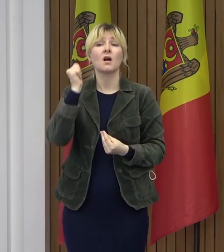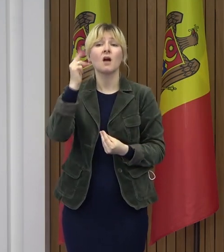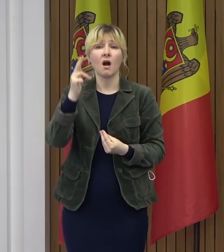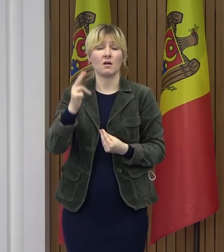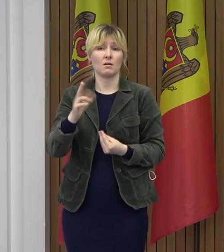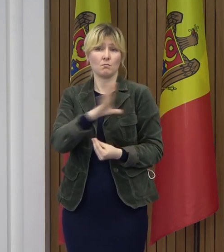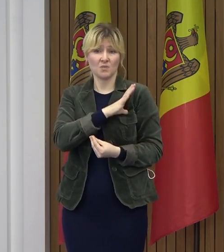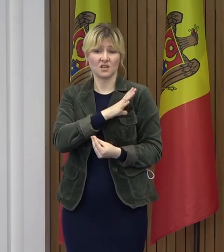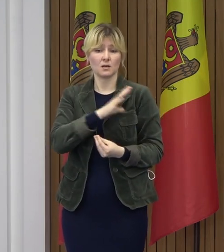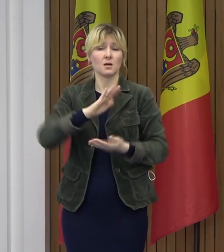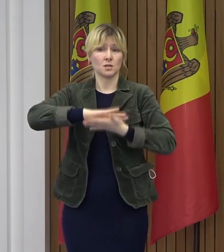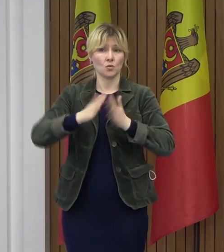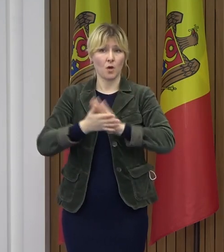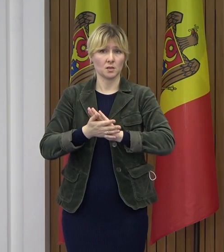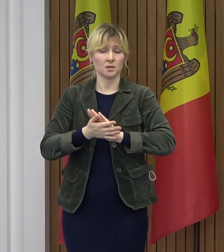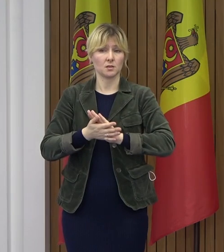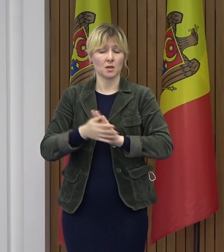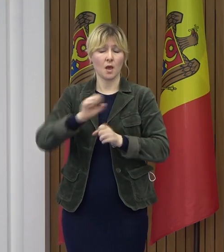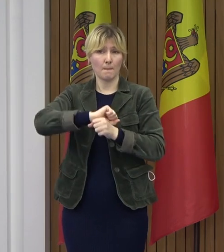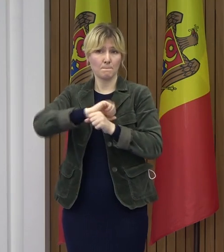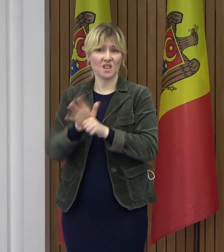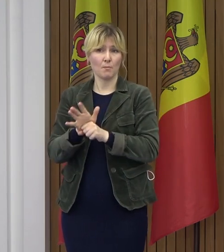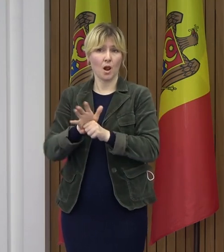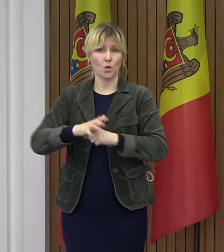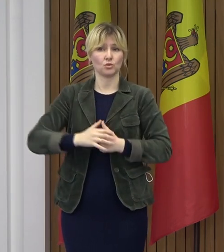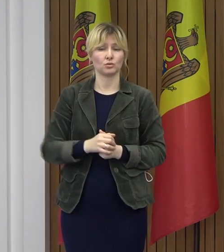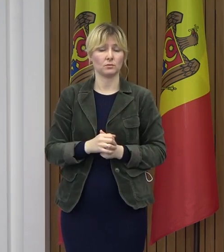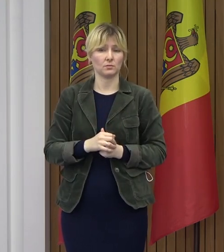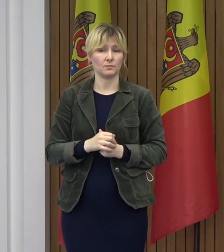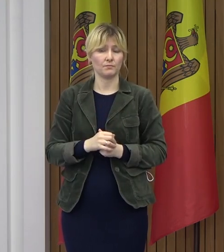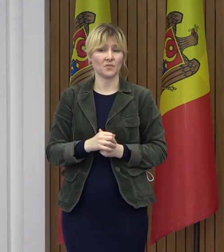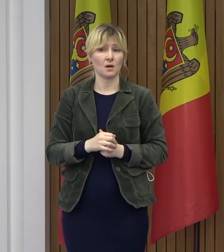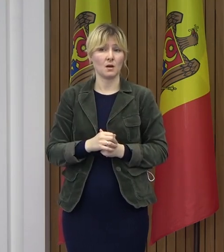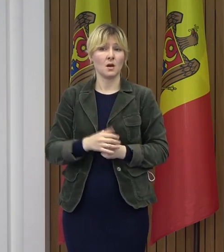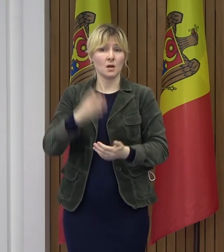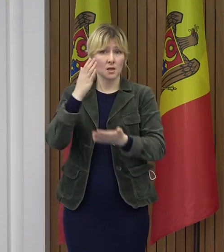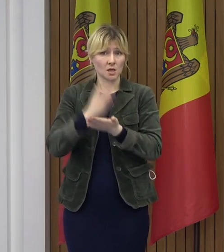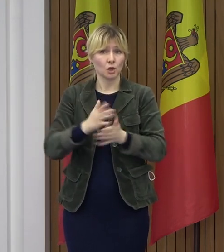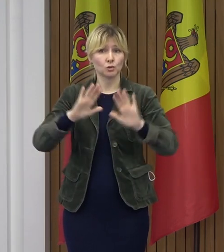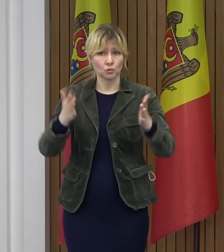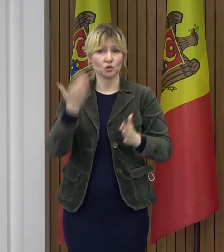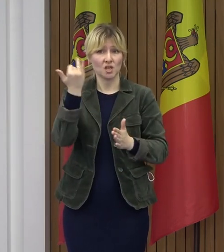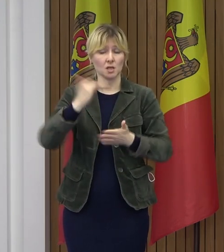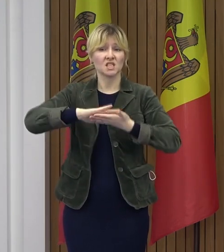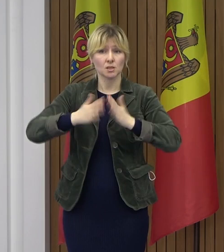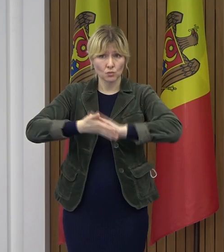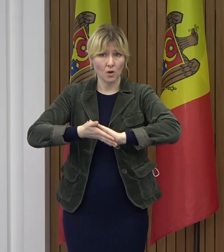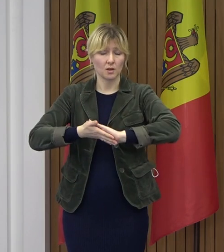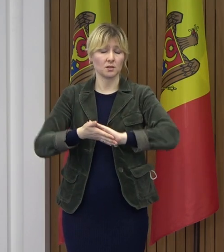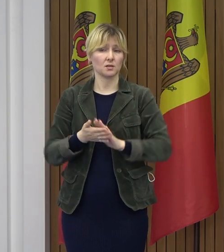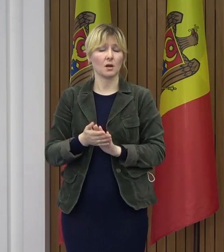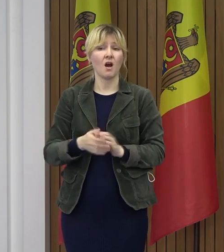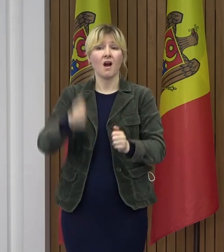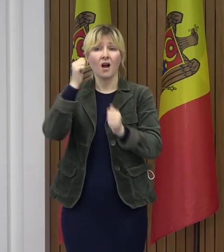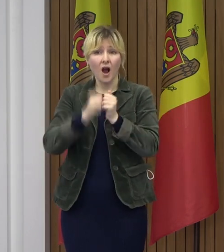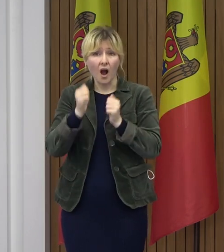situația epidemiologică pe moment. Consider că este cazul, dar și situația, ca